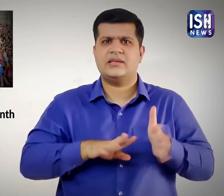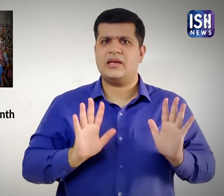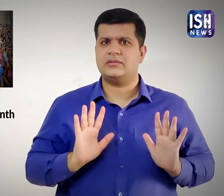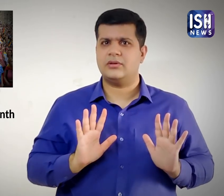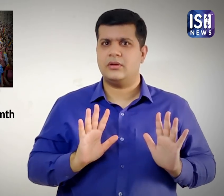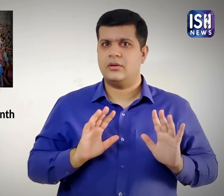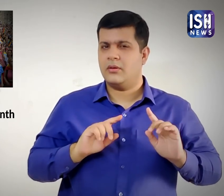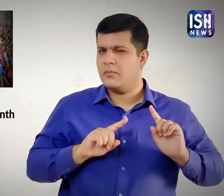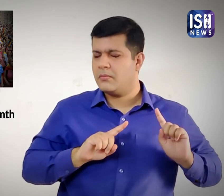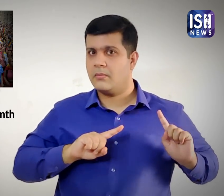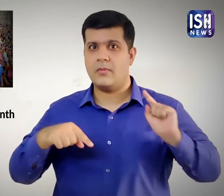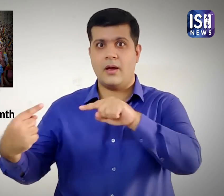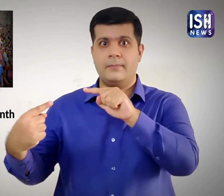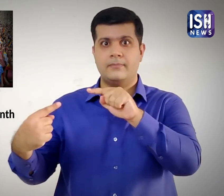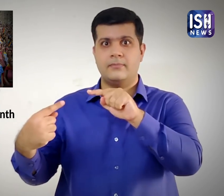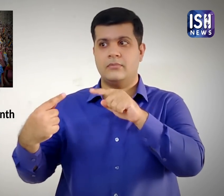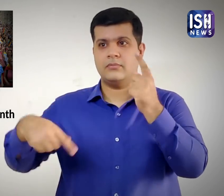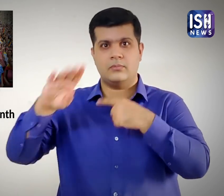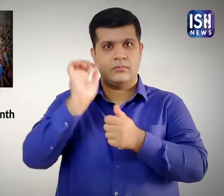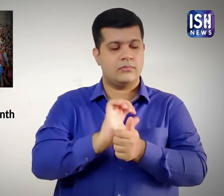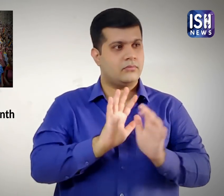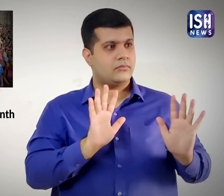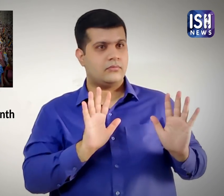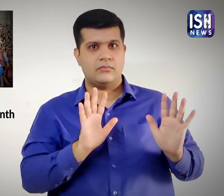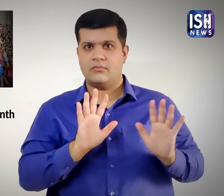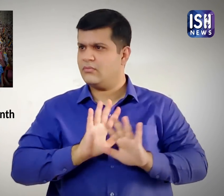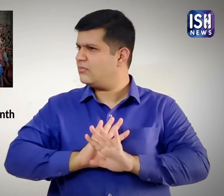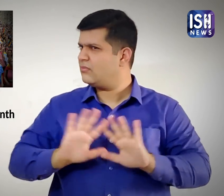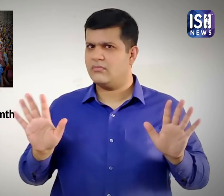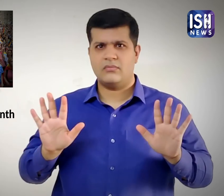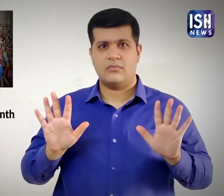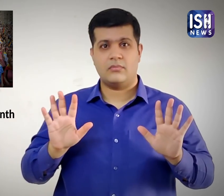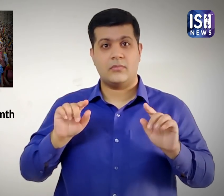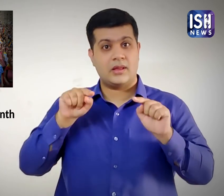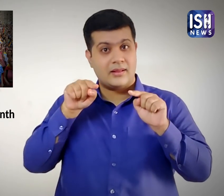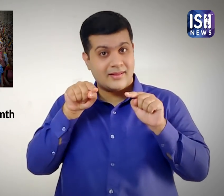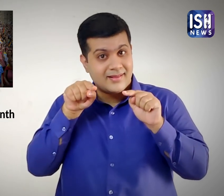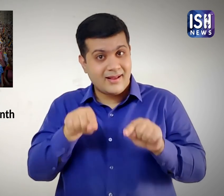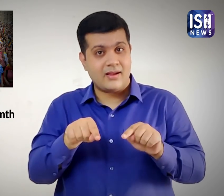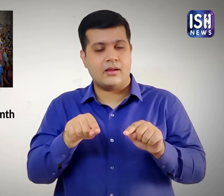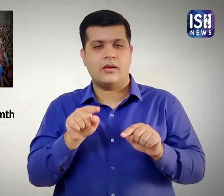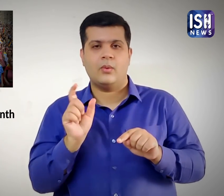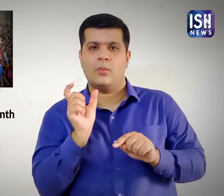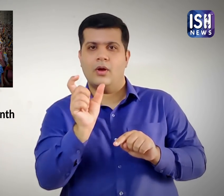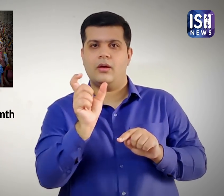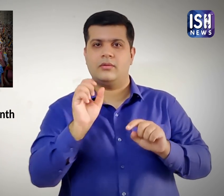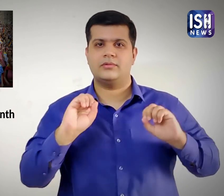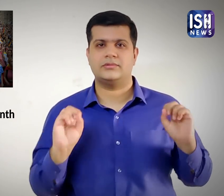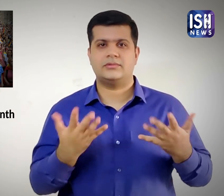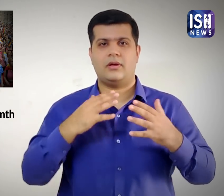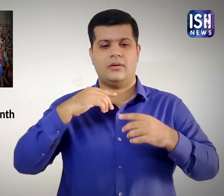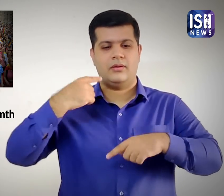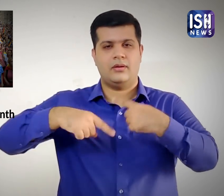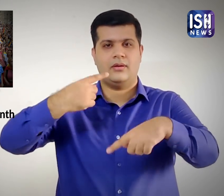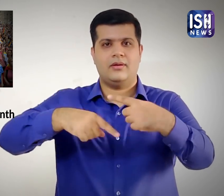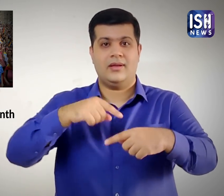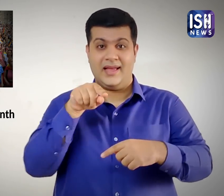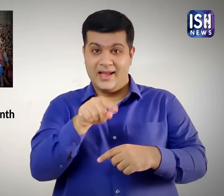पुलीस की खिलाफ संघर्ष किया। यह स्टोन वॉल दंगे थे जिसने